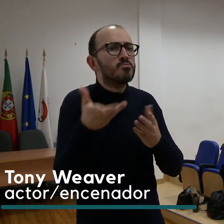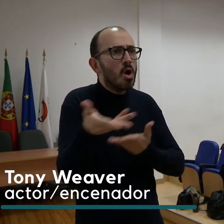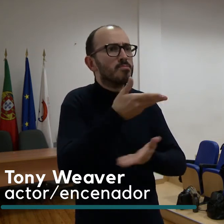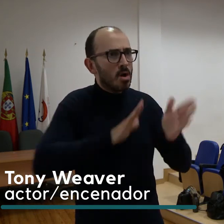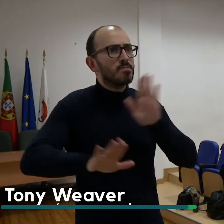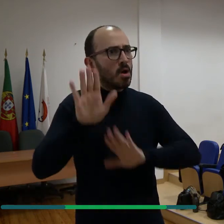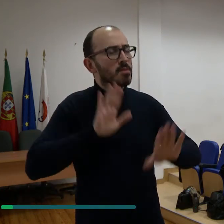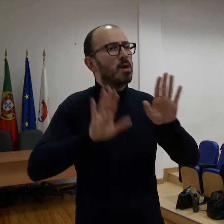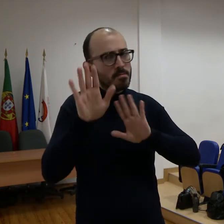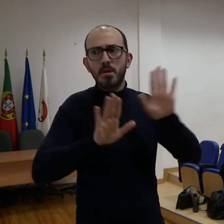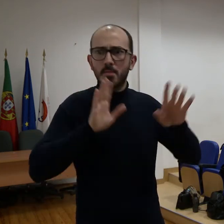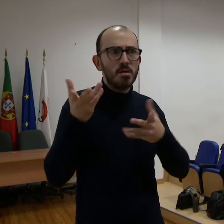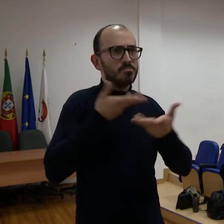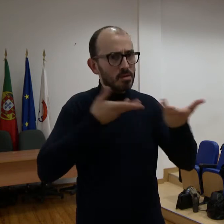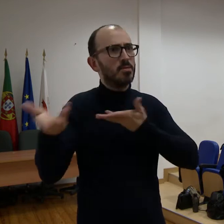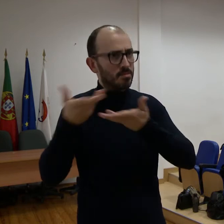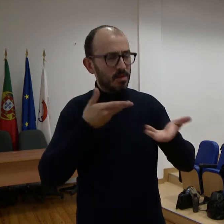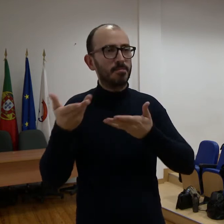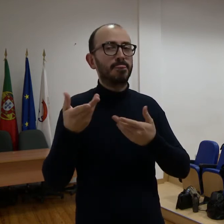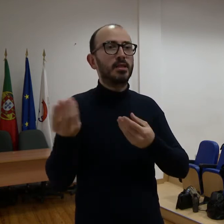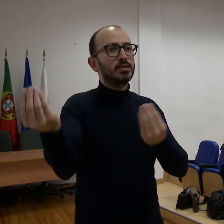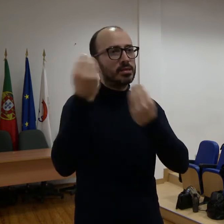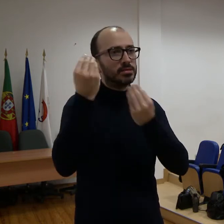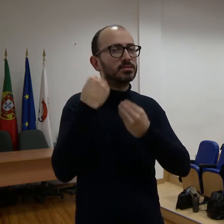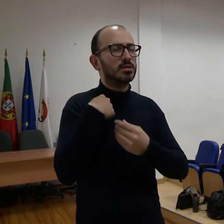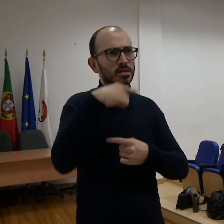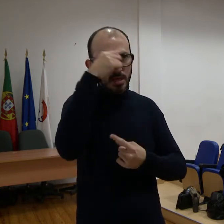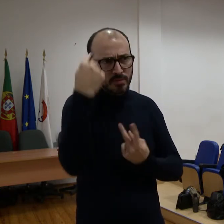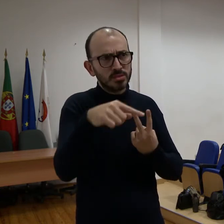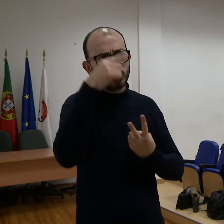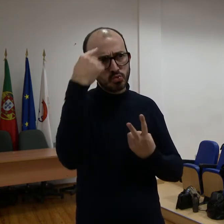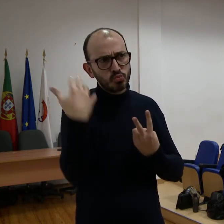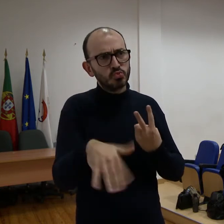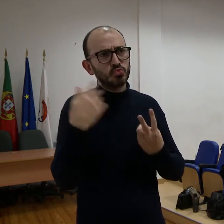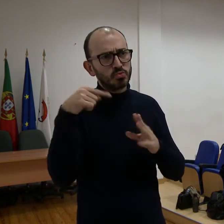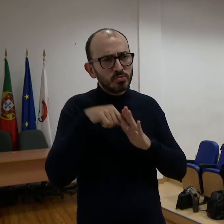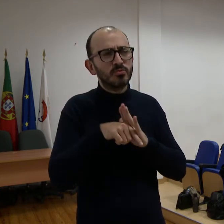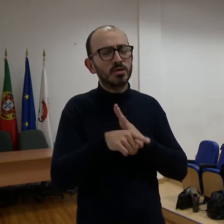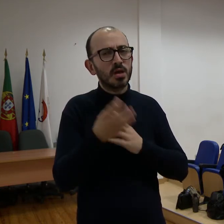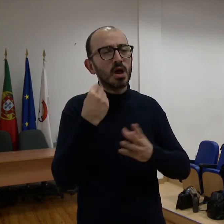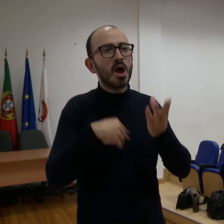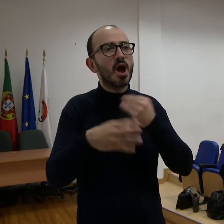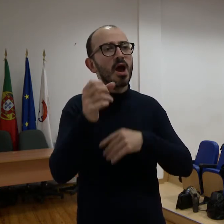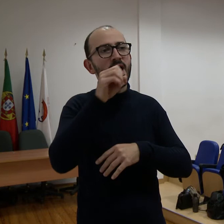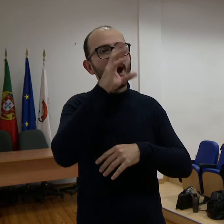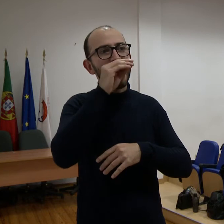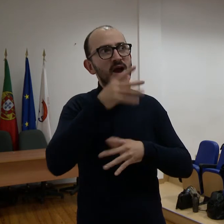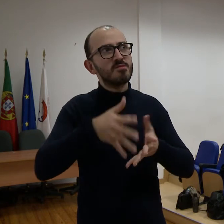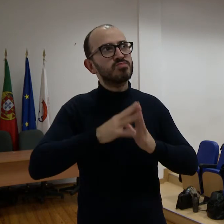a comunicação não foi fácil. Tivemos que comunicar um bocadinho por mímica, ao início houve algumas dificuldades, mas